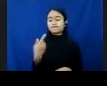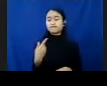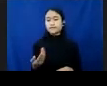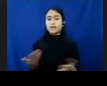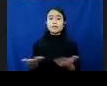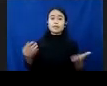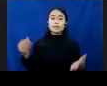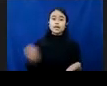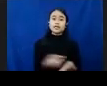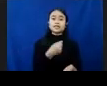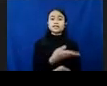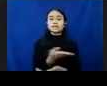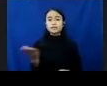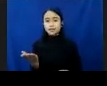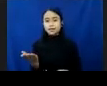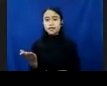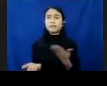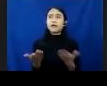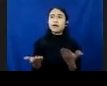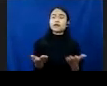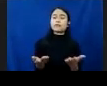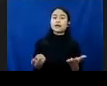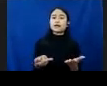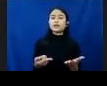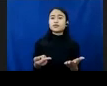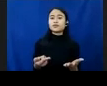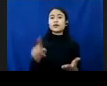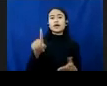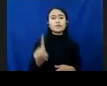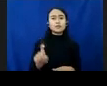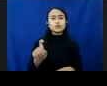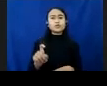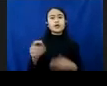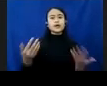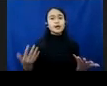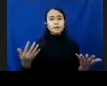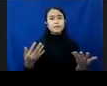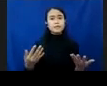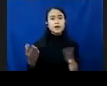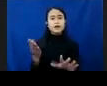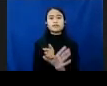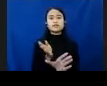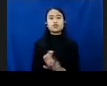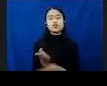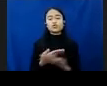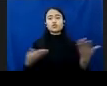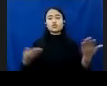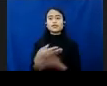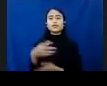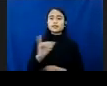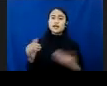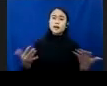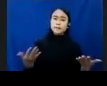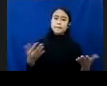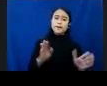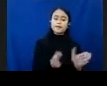yang dialami mereka, bagaimana bentuk kekerasannya, apa kebutuhan intervensi psikososialnya seperti apa, pemulihannya bagaimana,